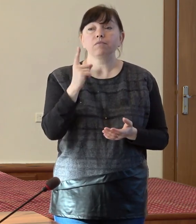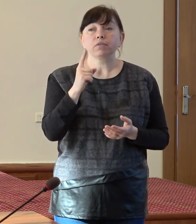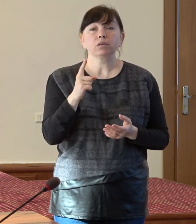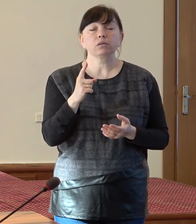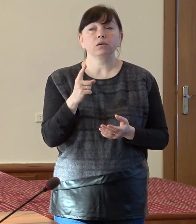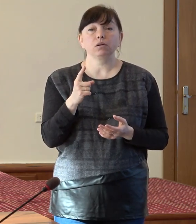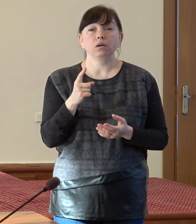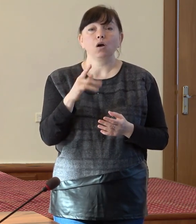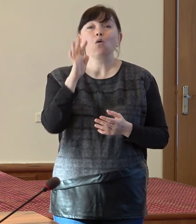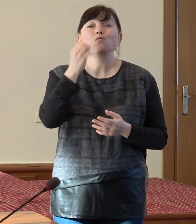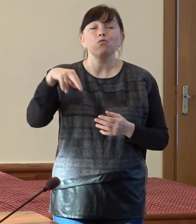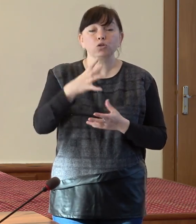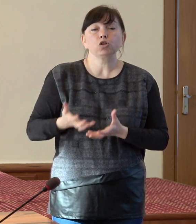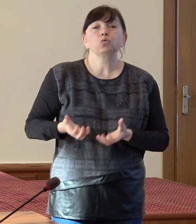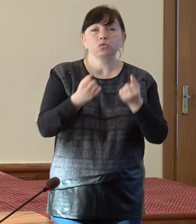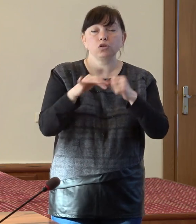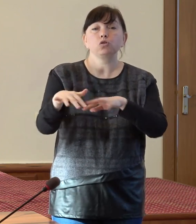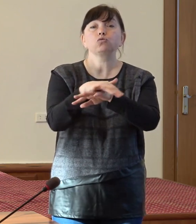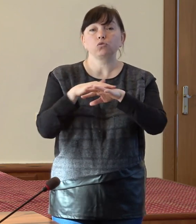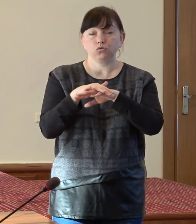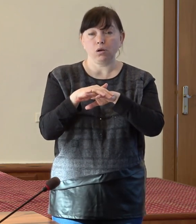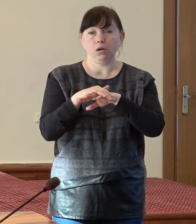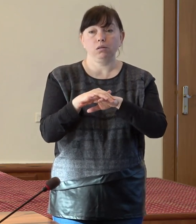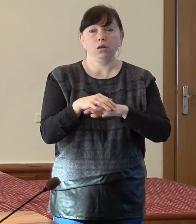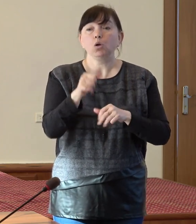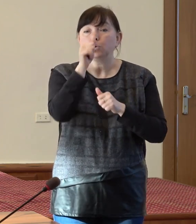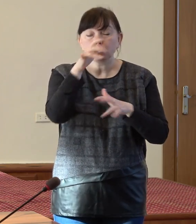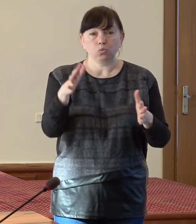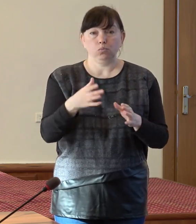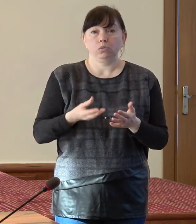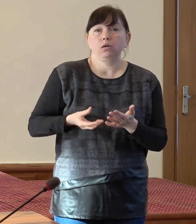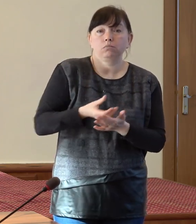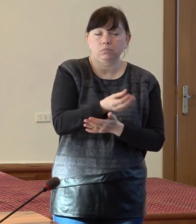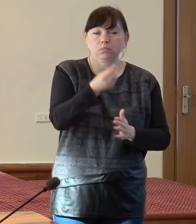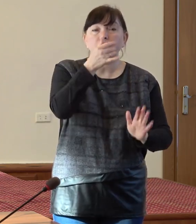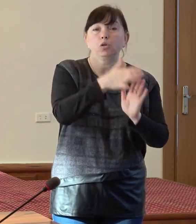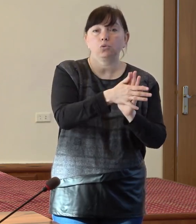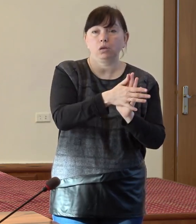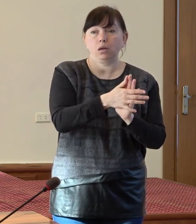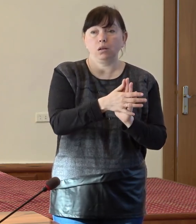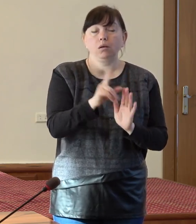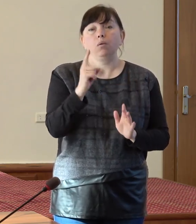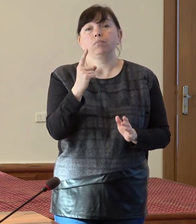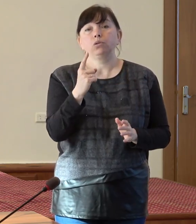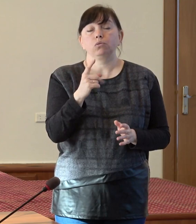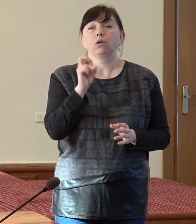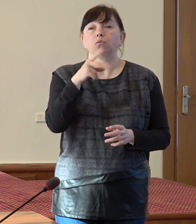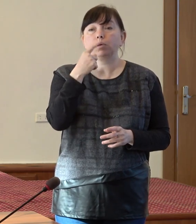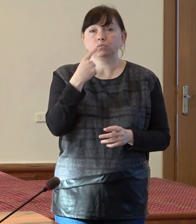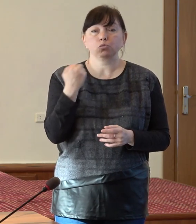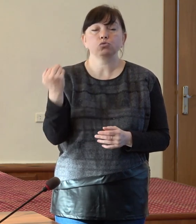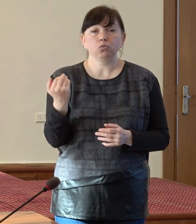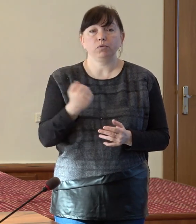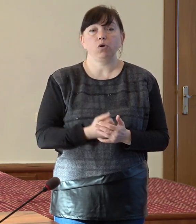fundul de susținere socială a populației nu putea acoperi cheltuielile pentru că mă rog cum ați menționat și